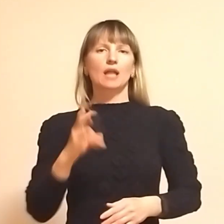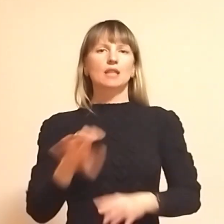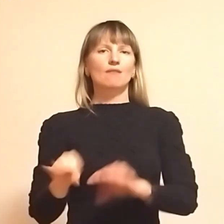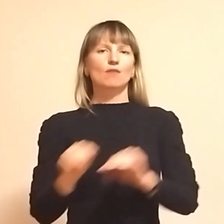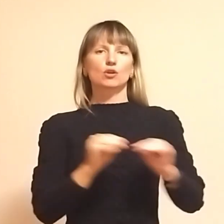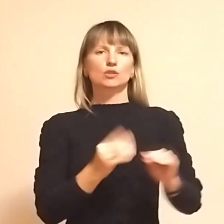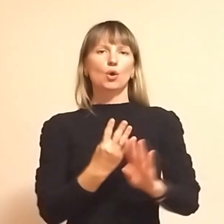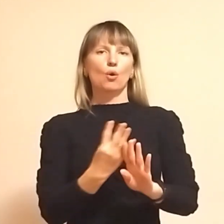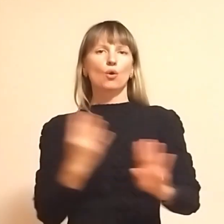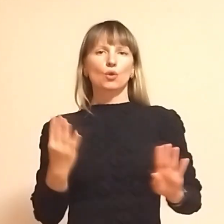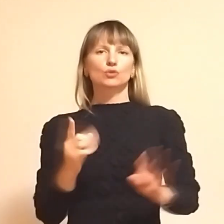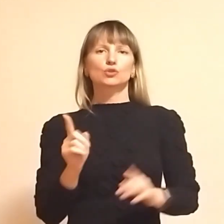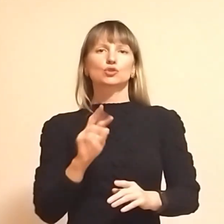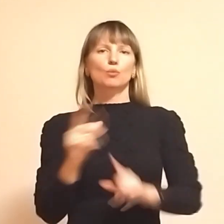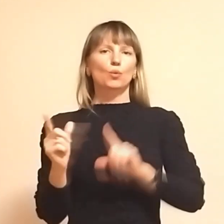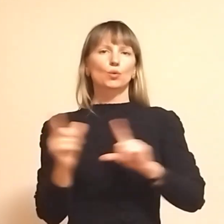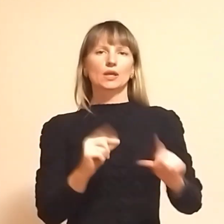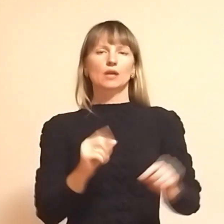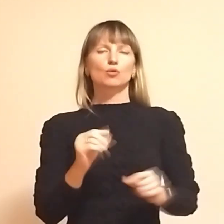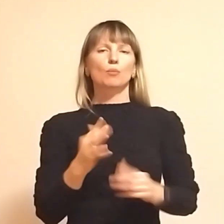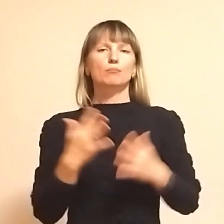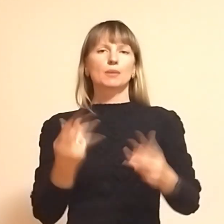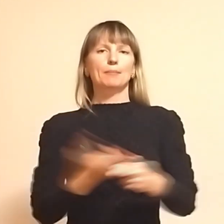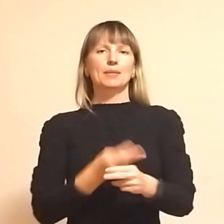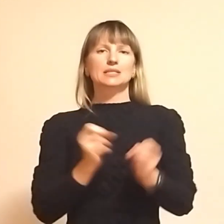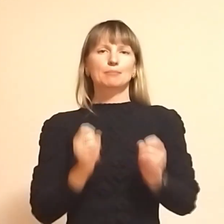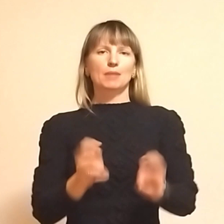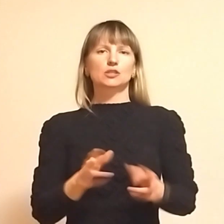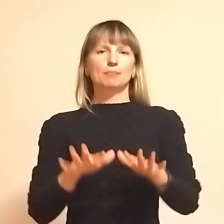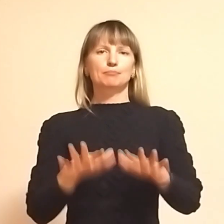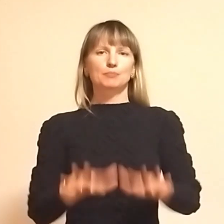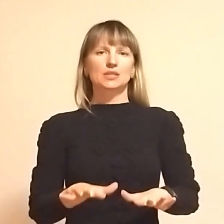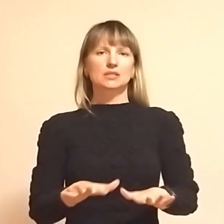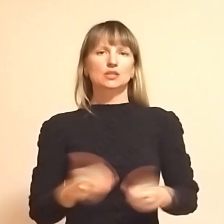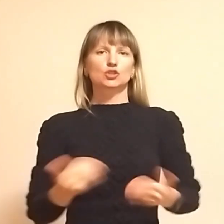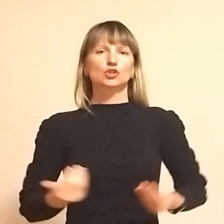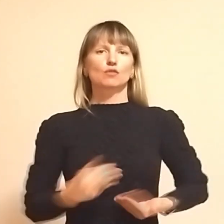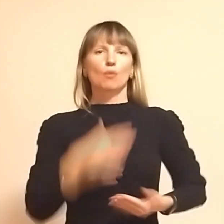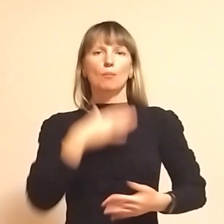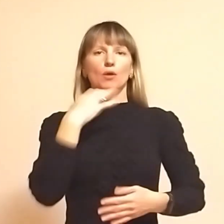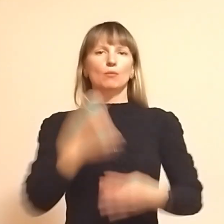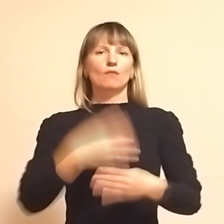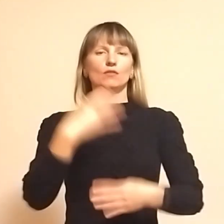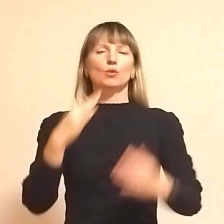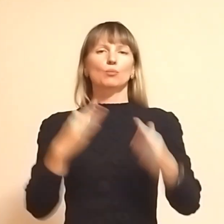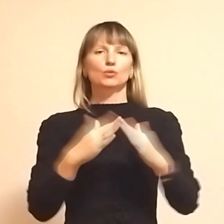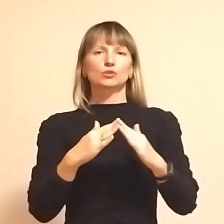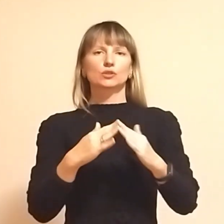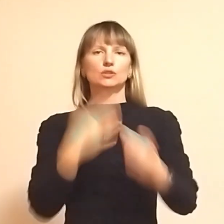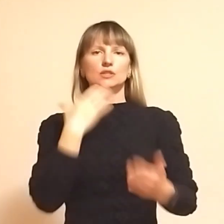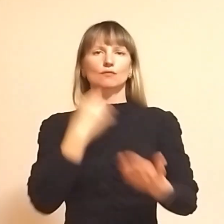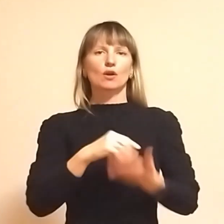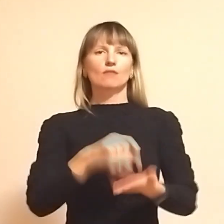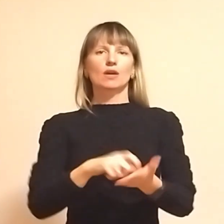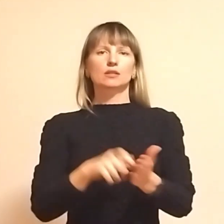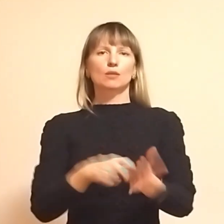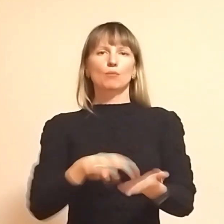евакуаційну колону, аби виїхати у більш безпечне місце. Живу в багатоповерховому будинку, свою квартиру боюсь